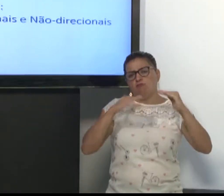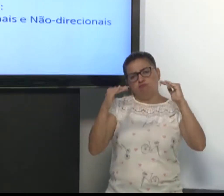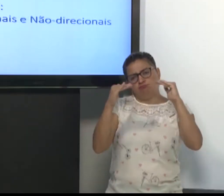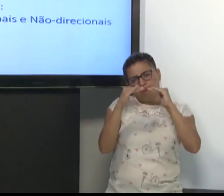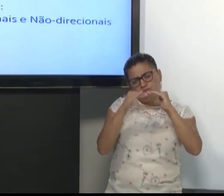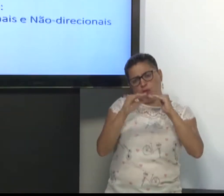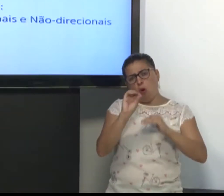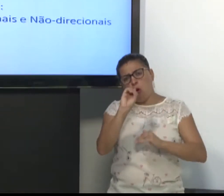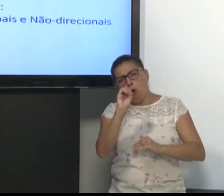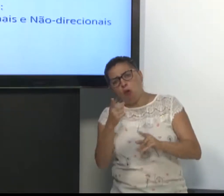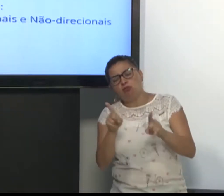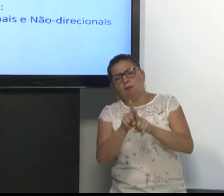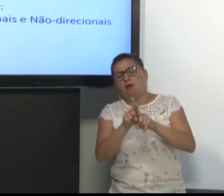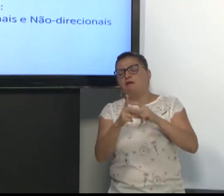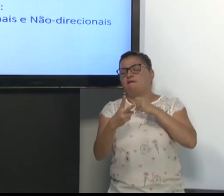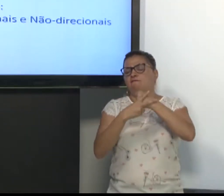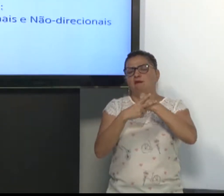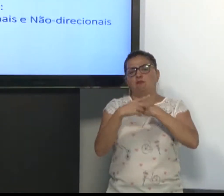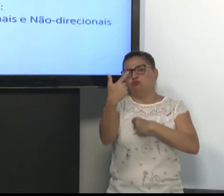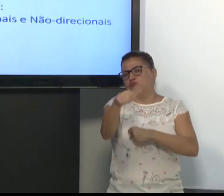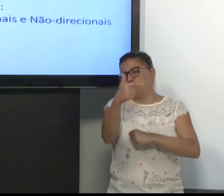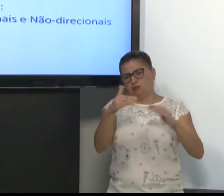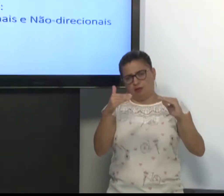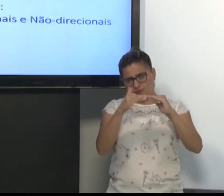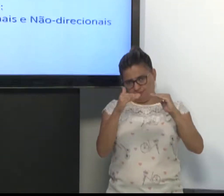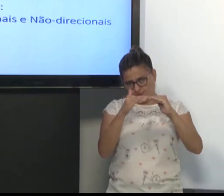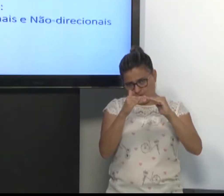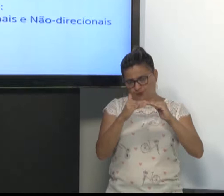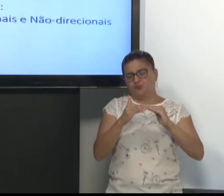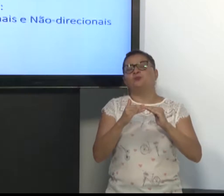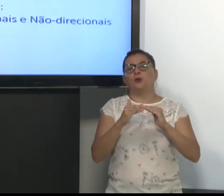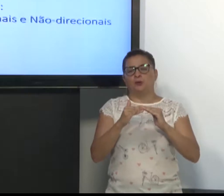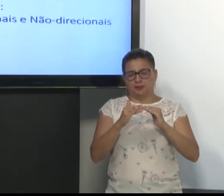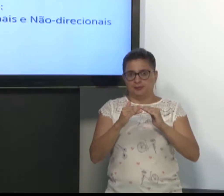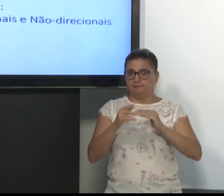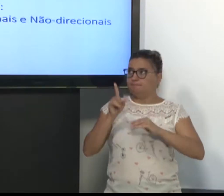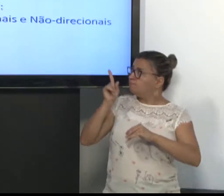direcionais. Então, temos que ver os que combinam ou não combinam.